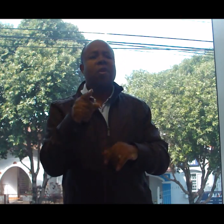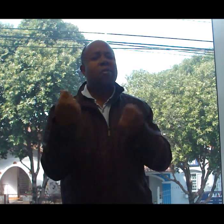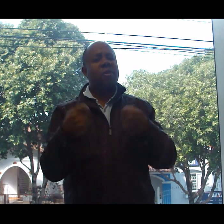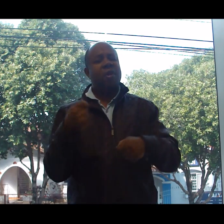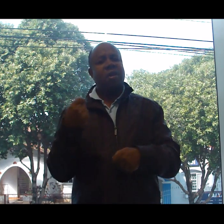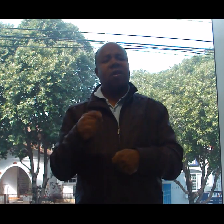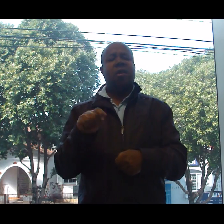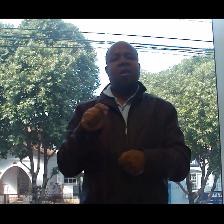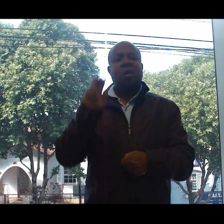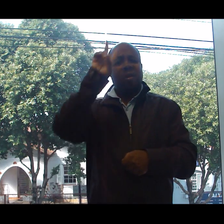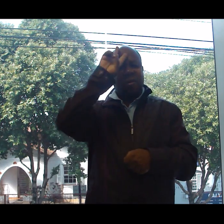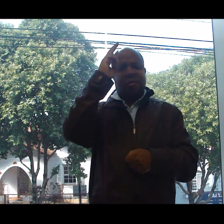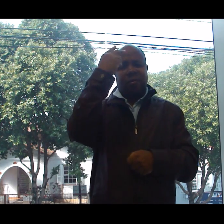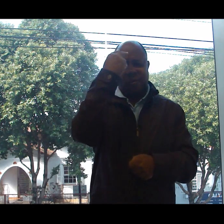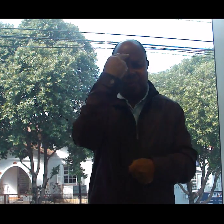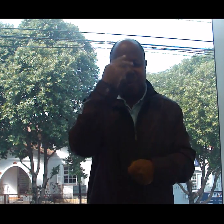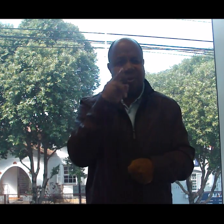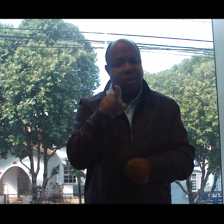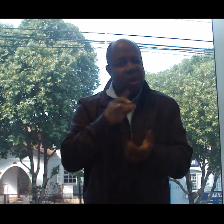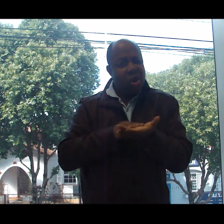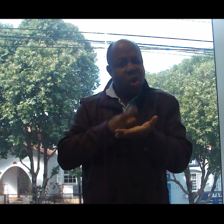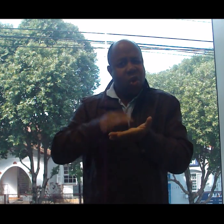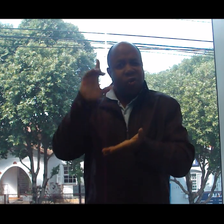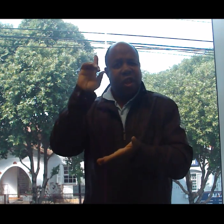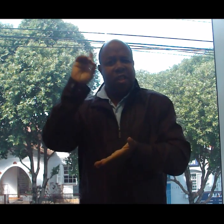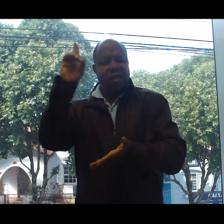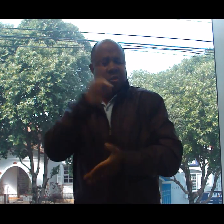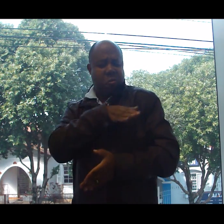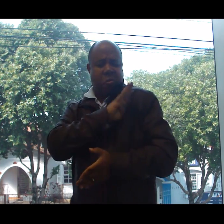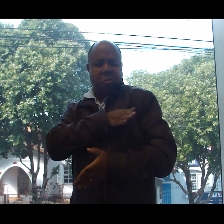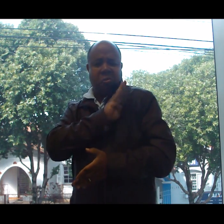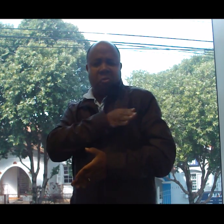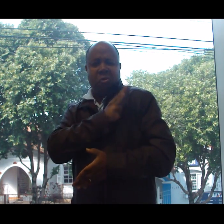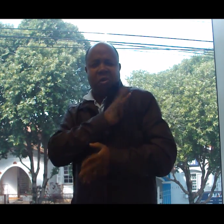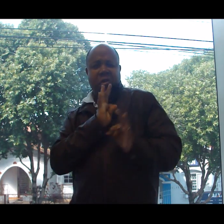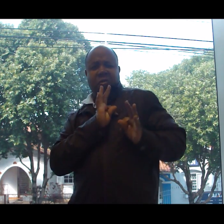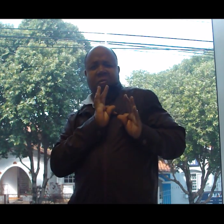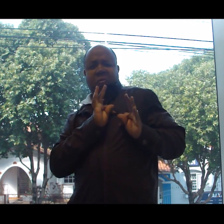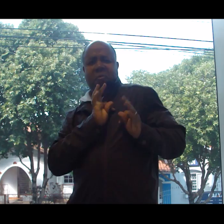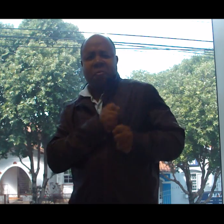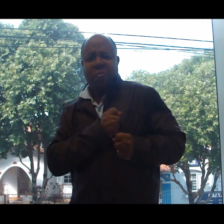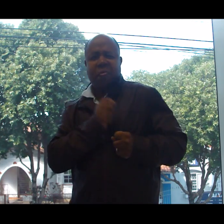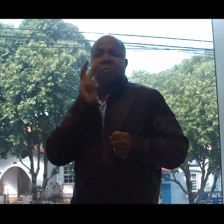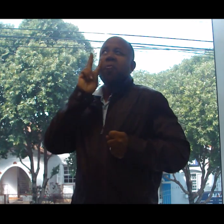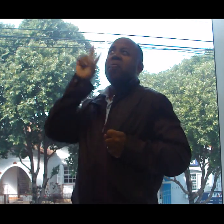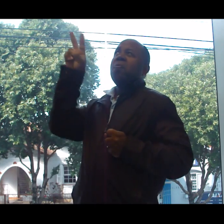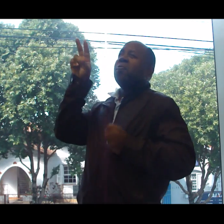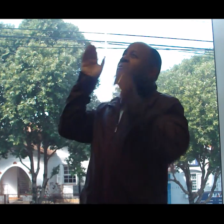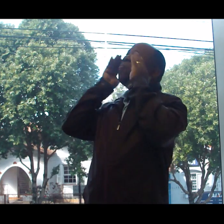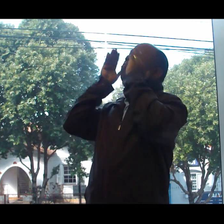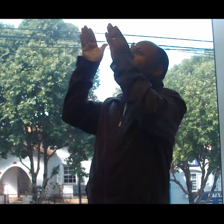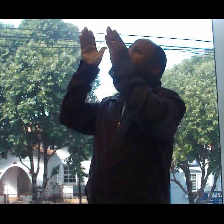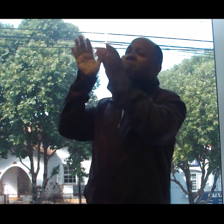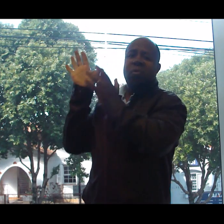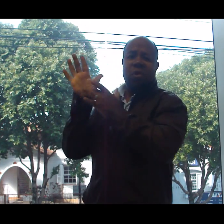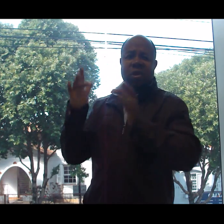é o Senhor Jesus Coloquei toda a minha esperança no Senhor Ele se inclinou para mim e ouviu meu grito de